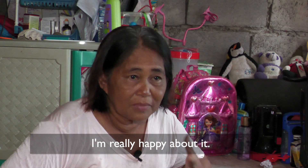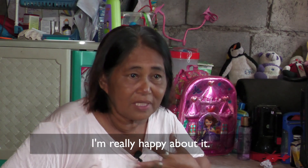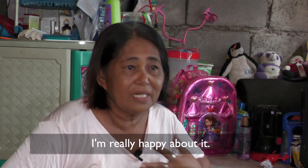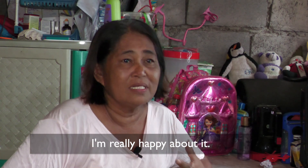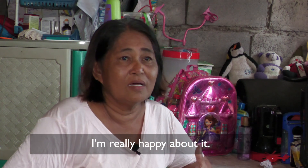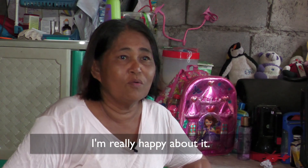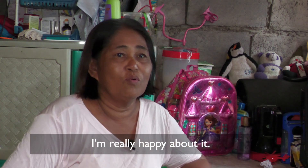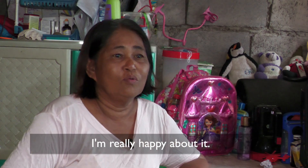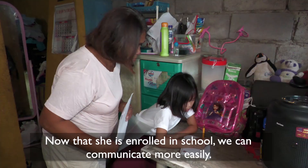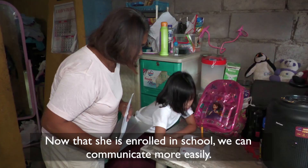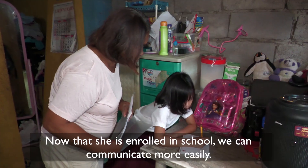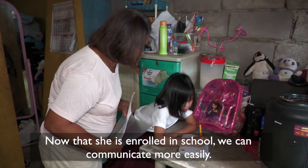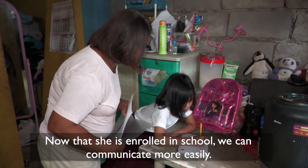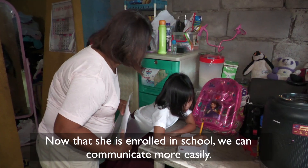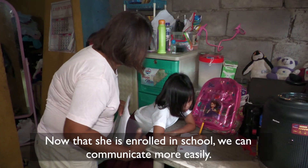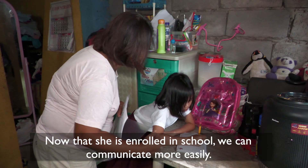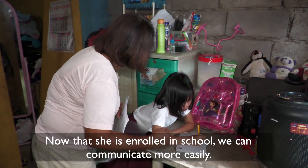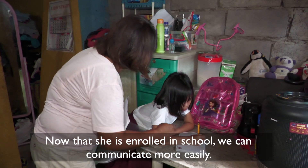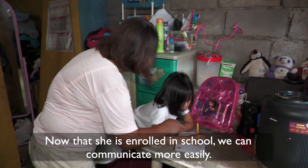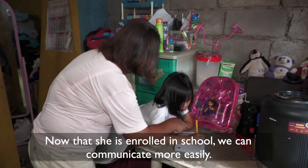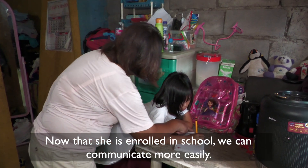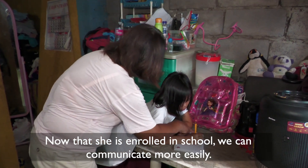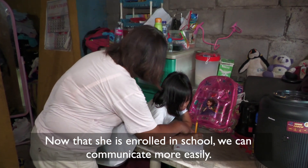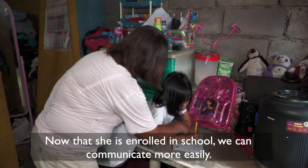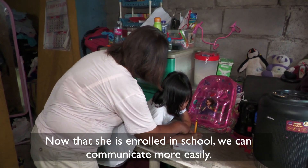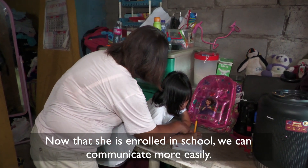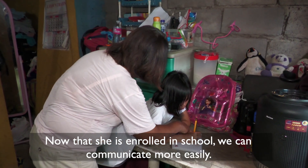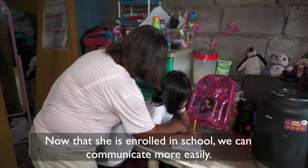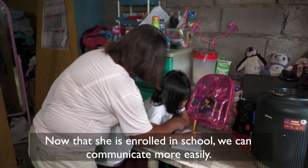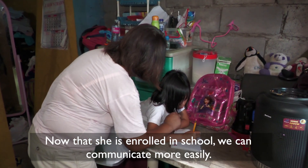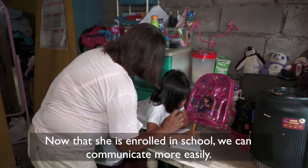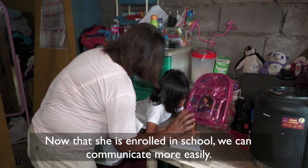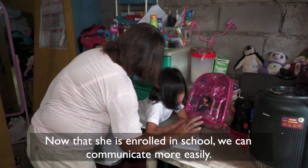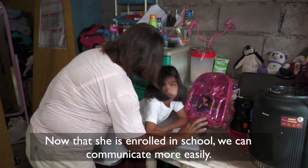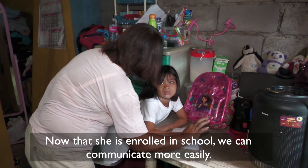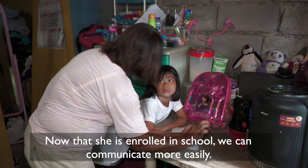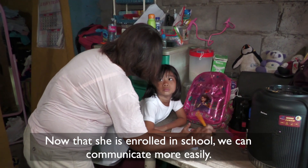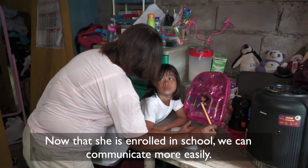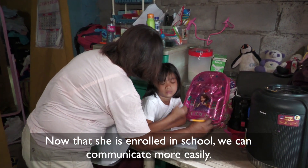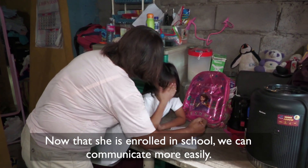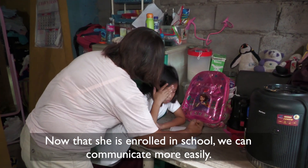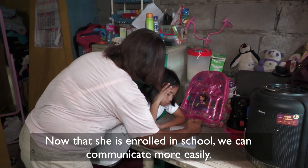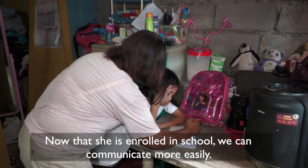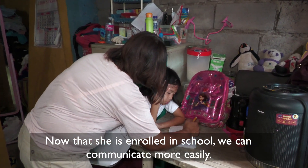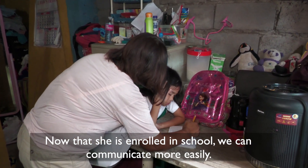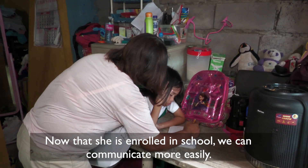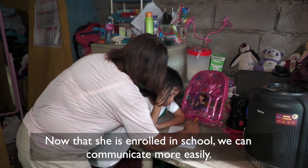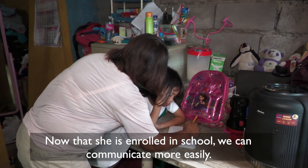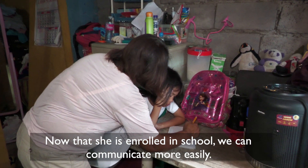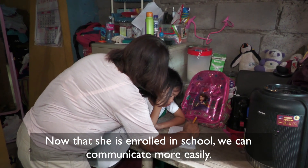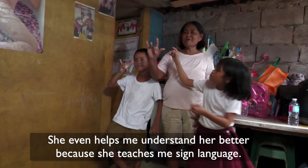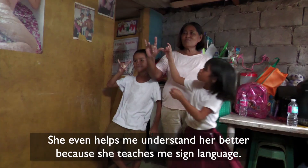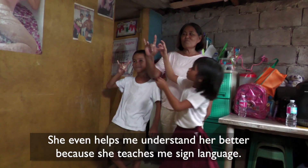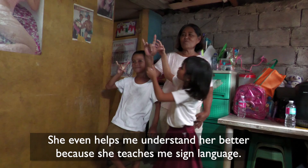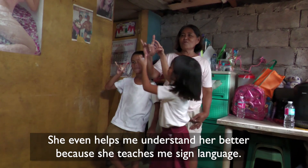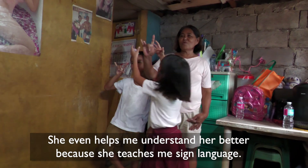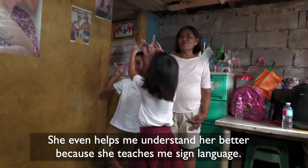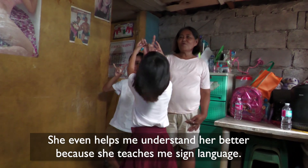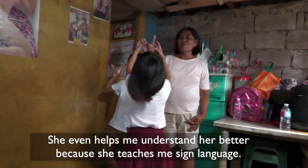masaya din ako. Na parang na tutulungan niya kung may naiintindihan siya kasi sa mga